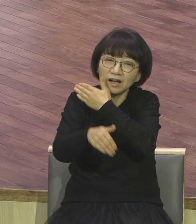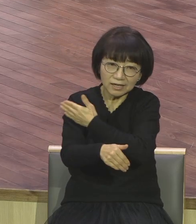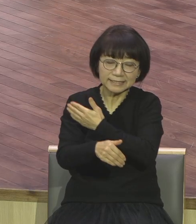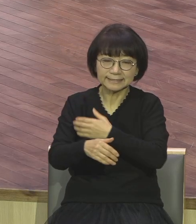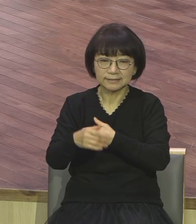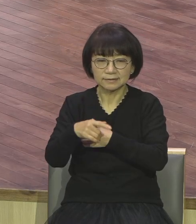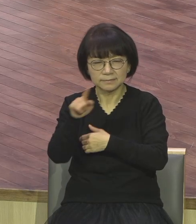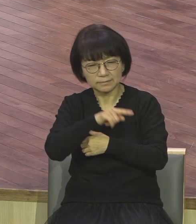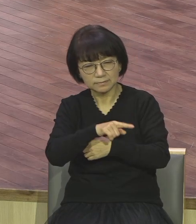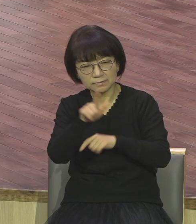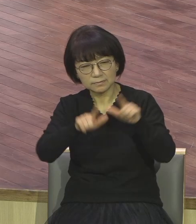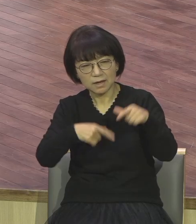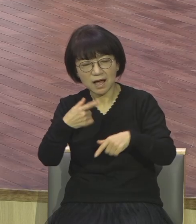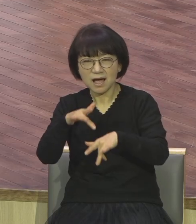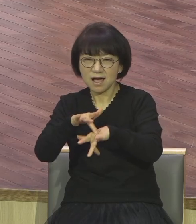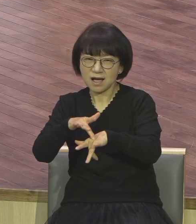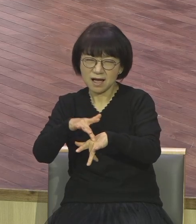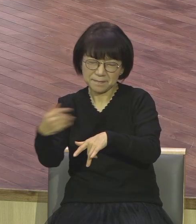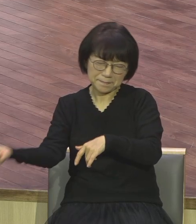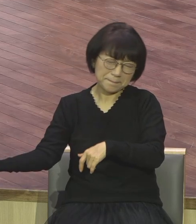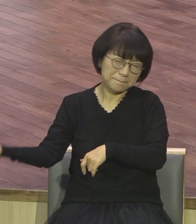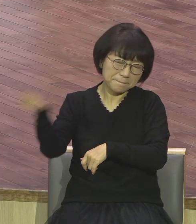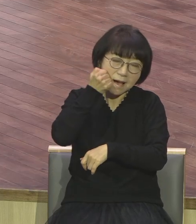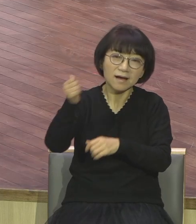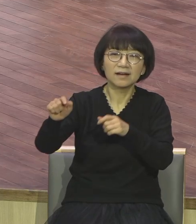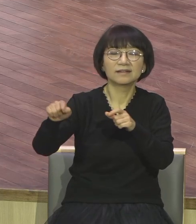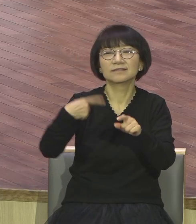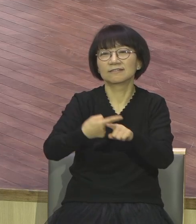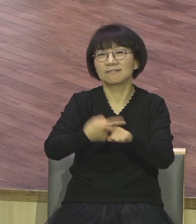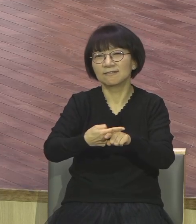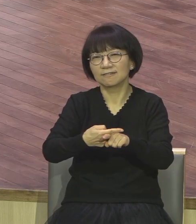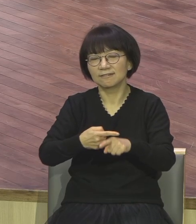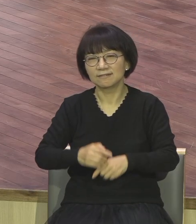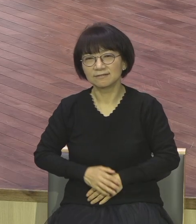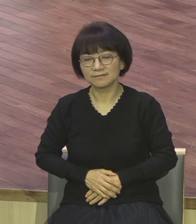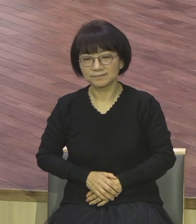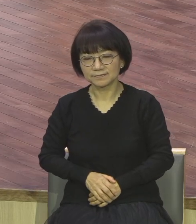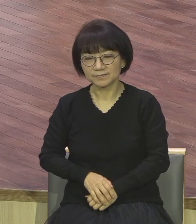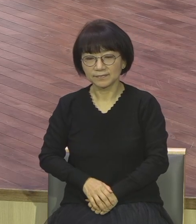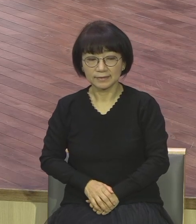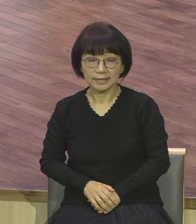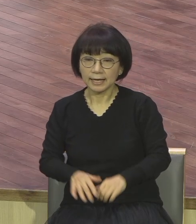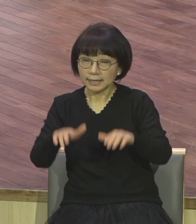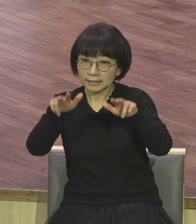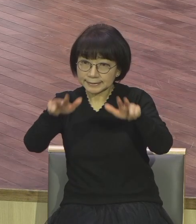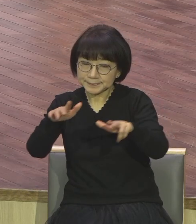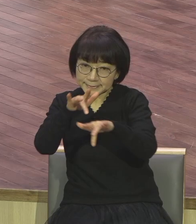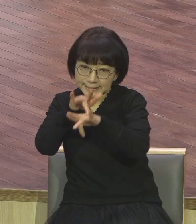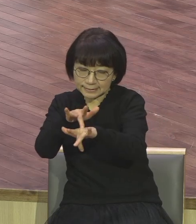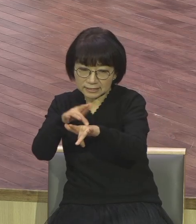지금 허감 세력은 영적인 병을 시공강을 초월해서 그냐말로